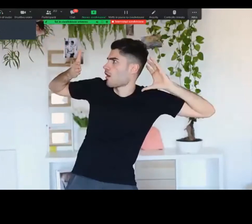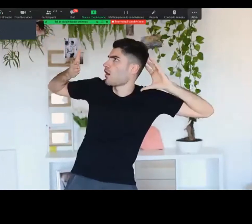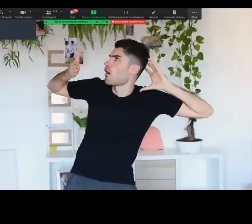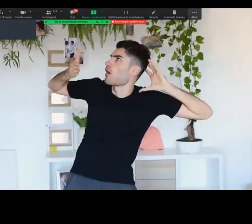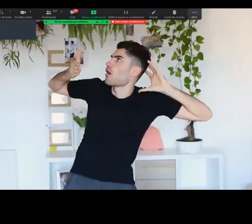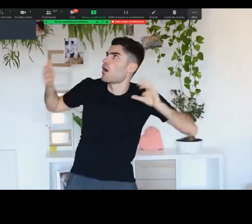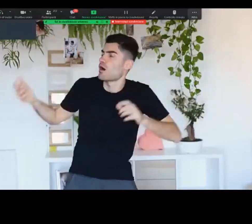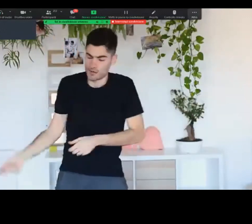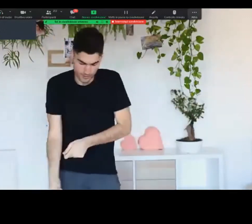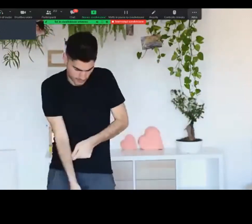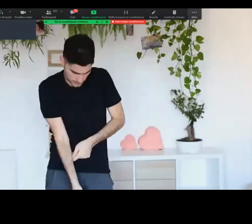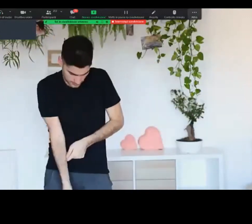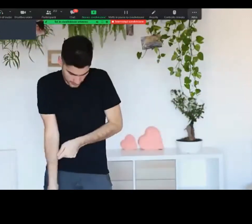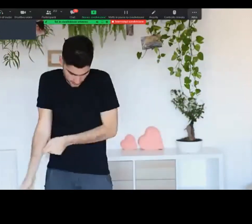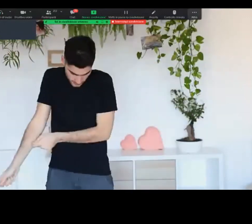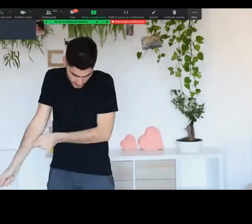Grazie.